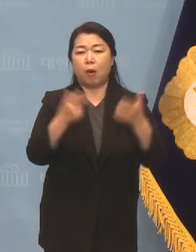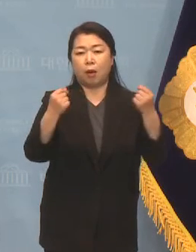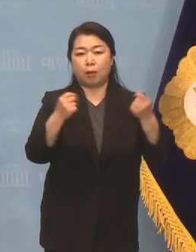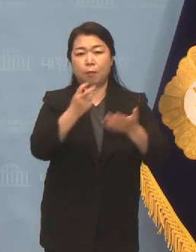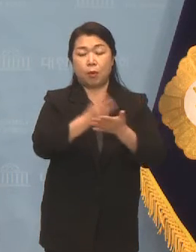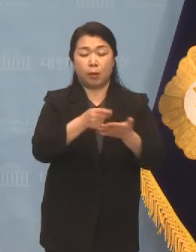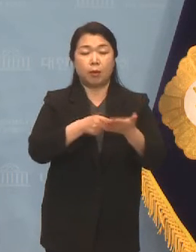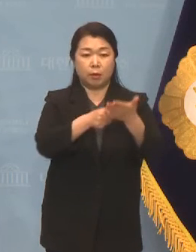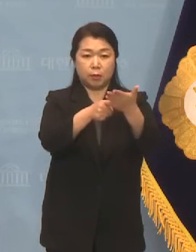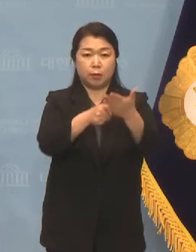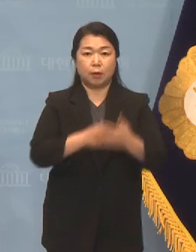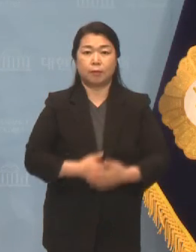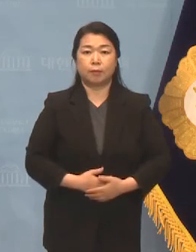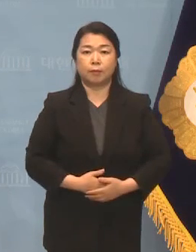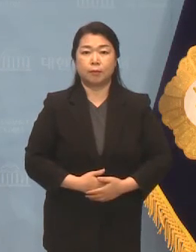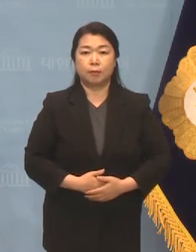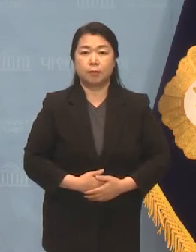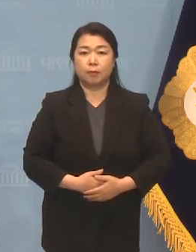발의되었습니다.